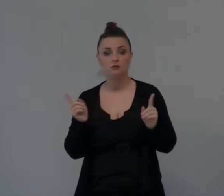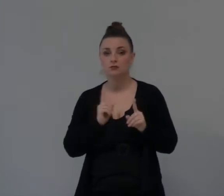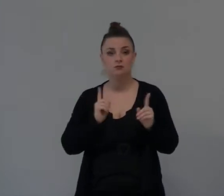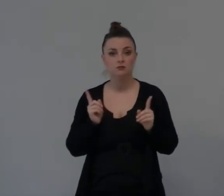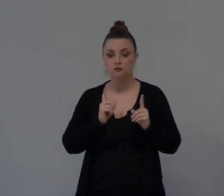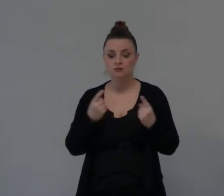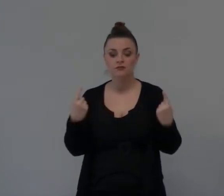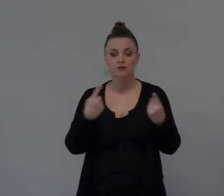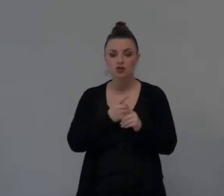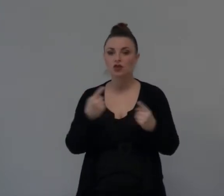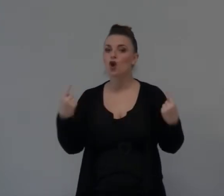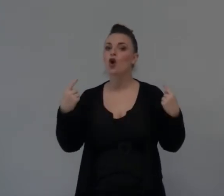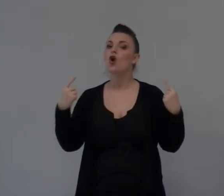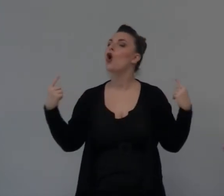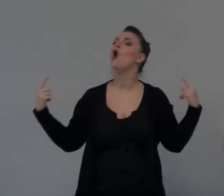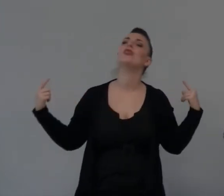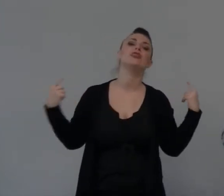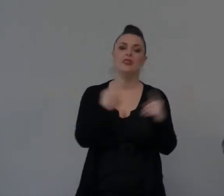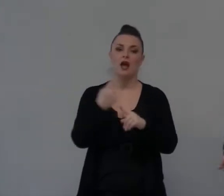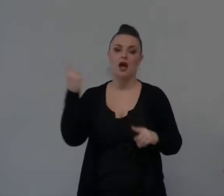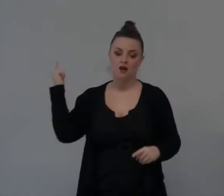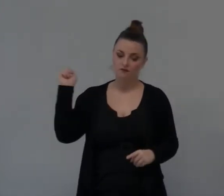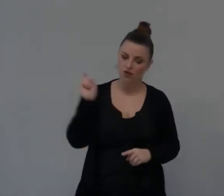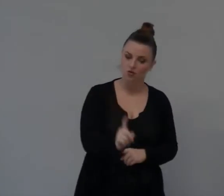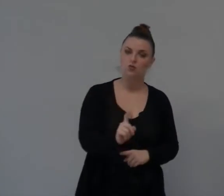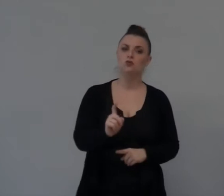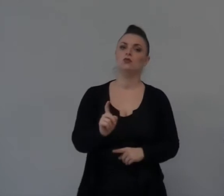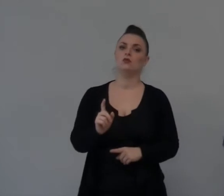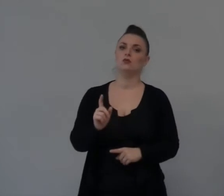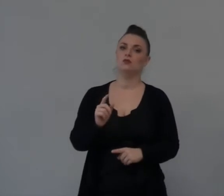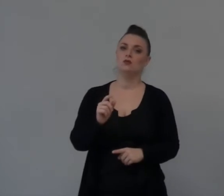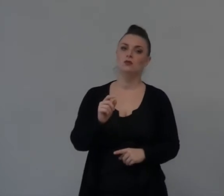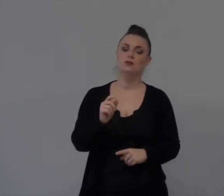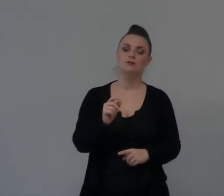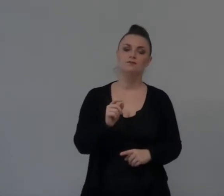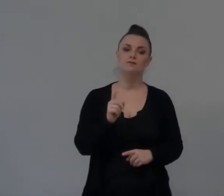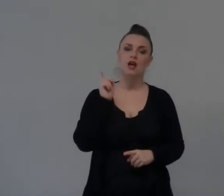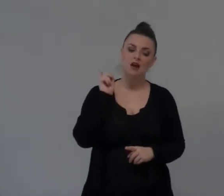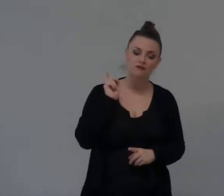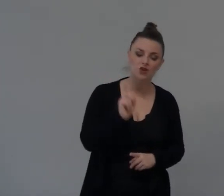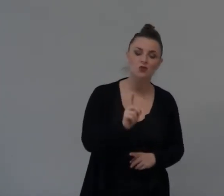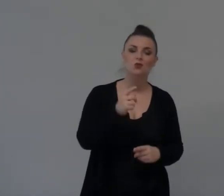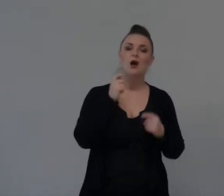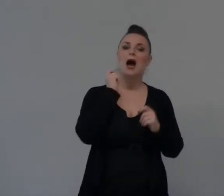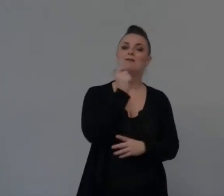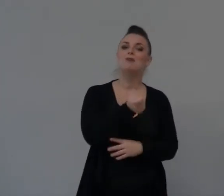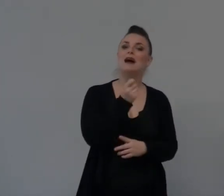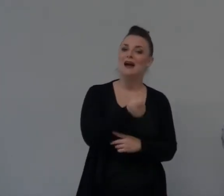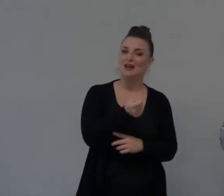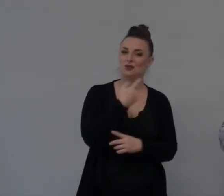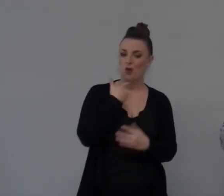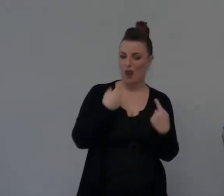Che tu Entri Nella mia Famiglia Costi Di a dove Costi Non mi interessa Il costo Non mi interessano